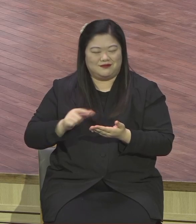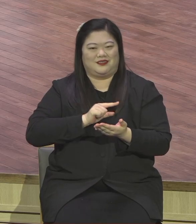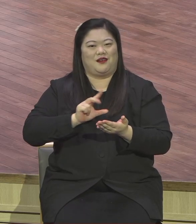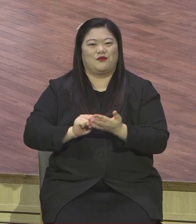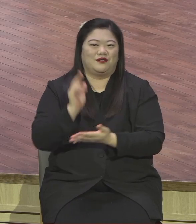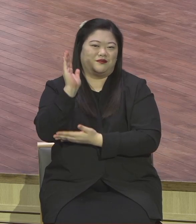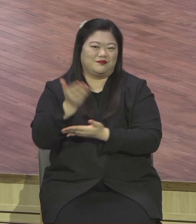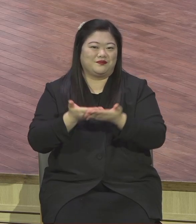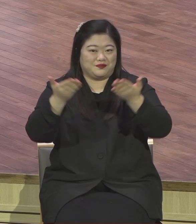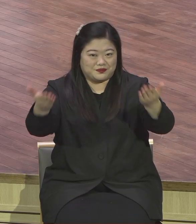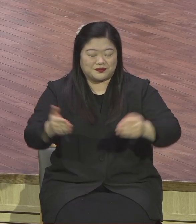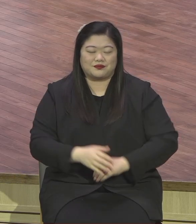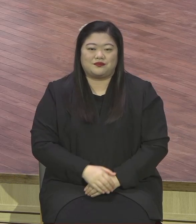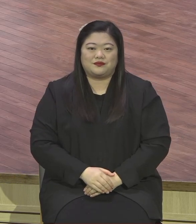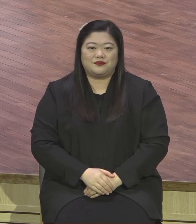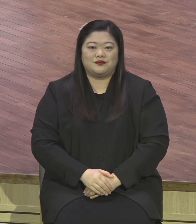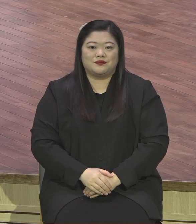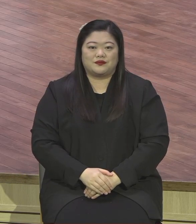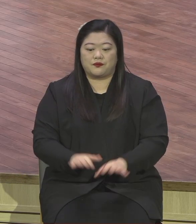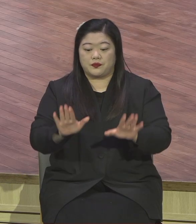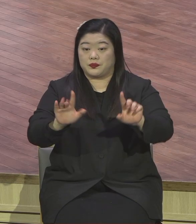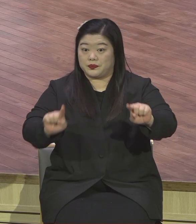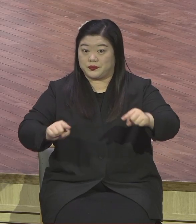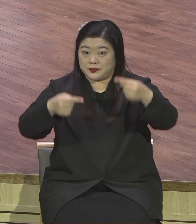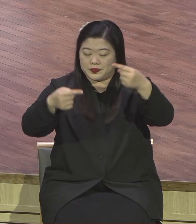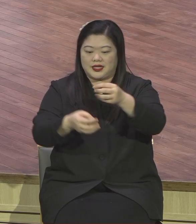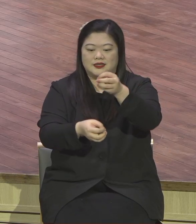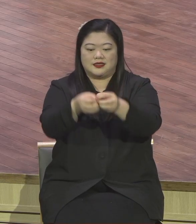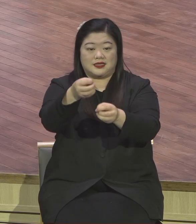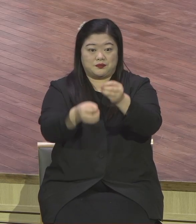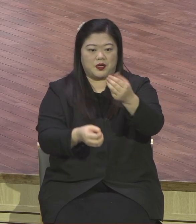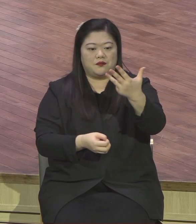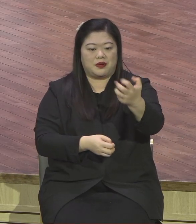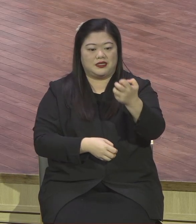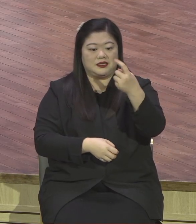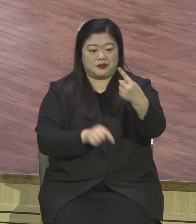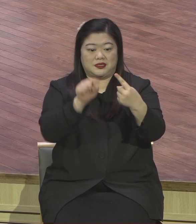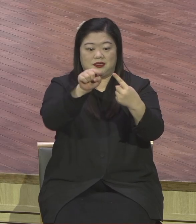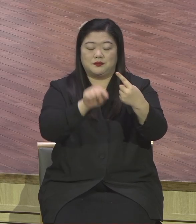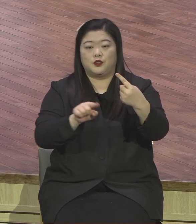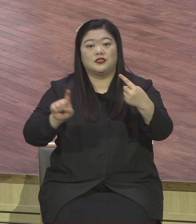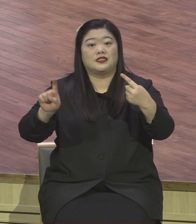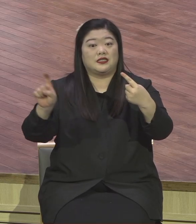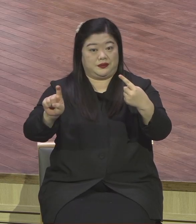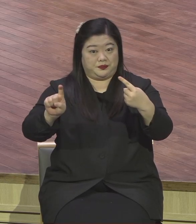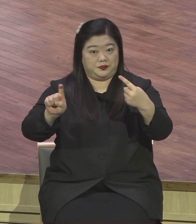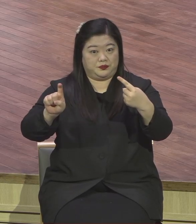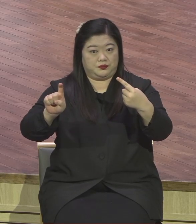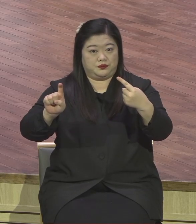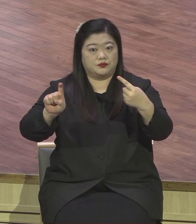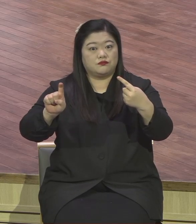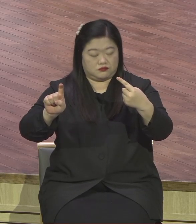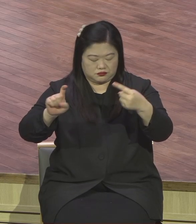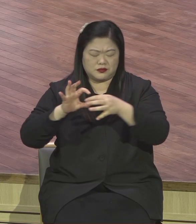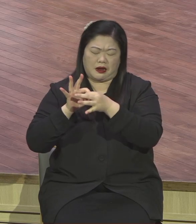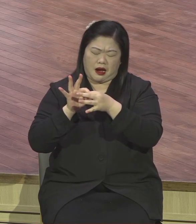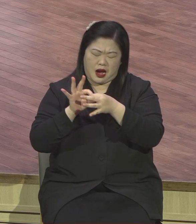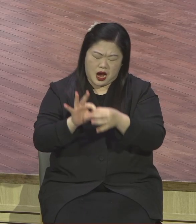10편 81편 10절의 말씀 여러분 계속해서 묵상하시면서 응답